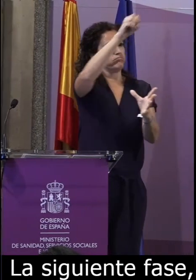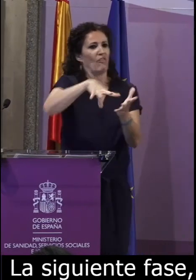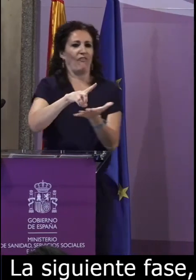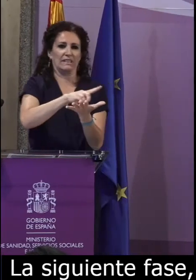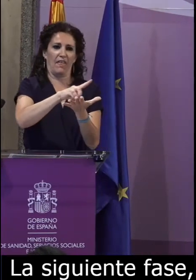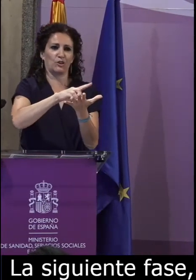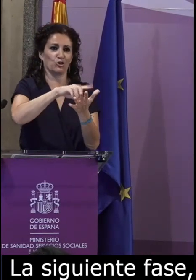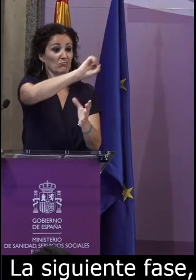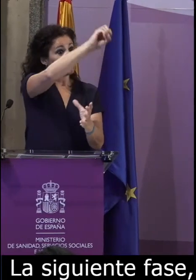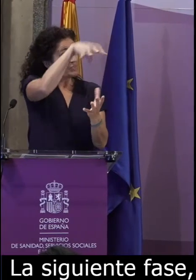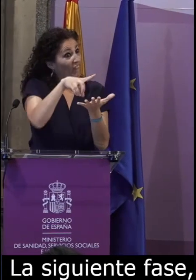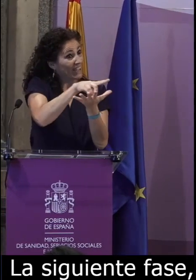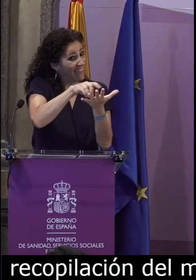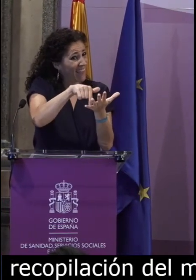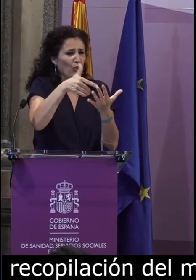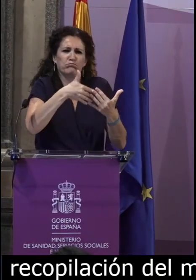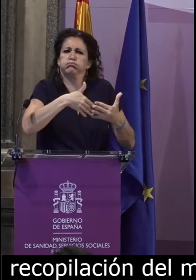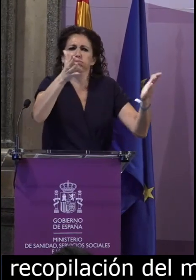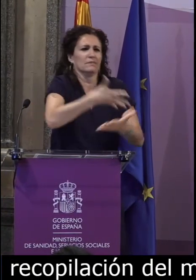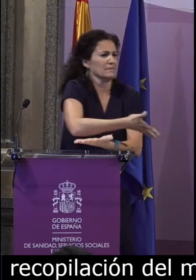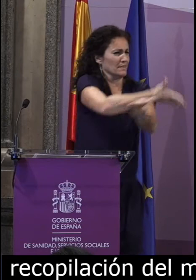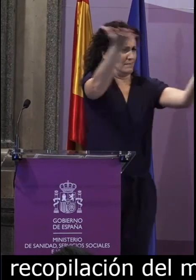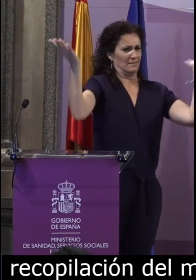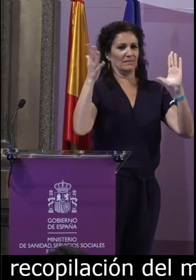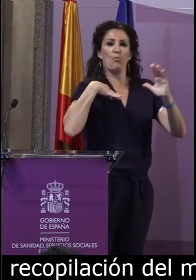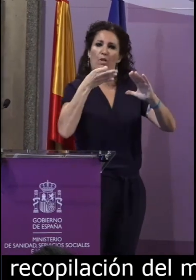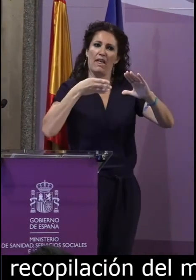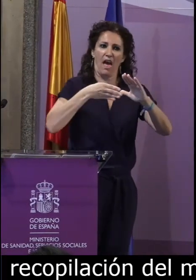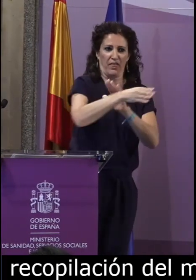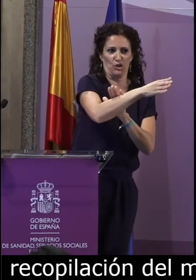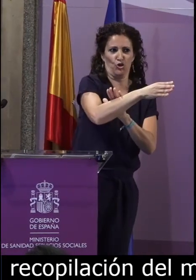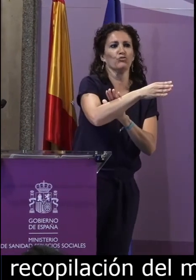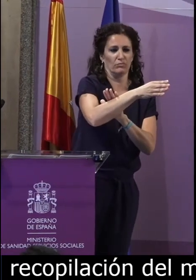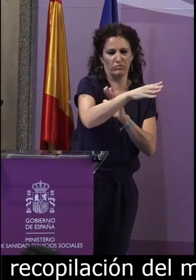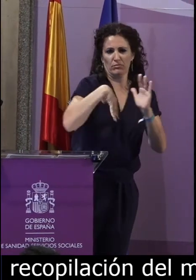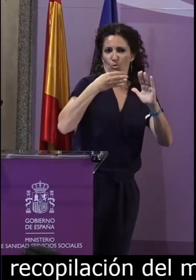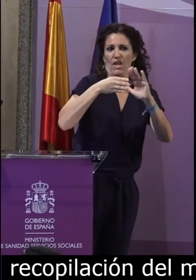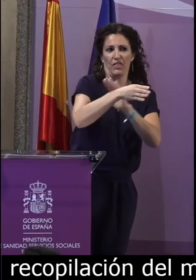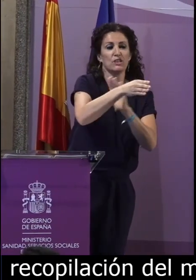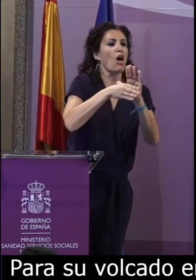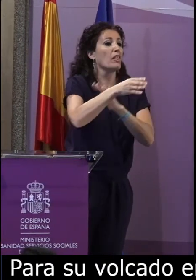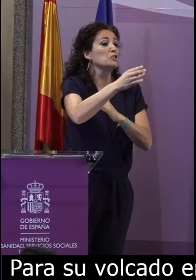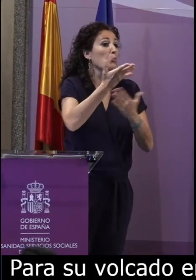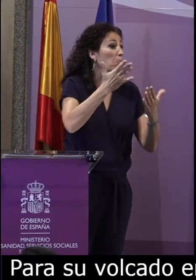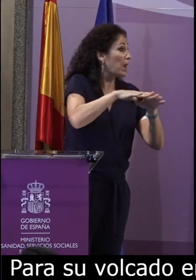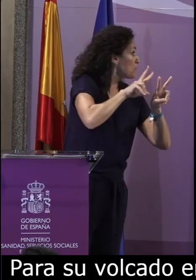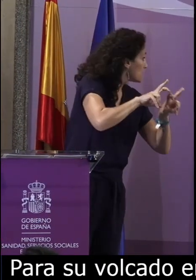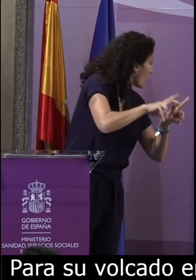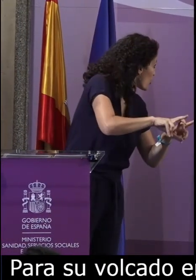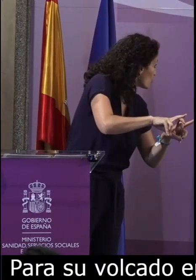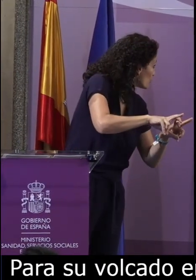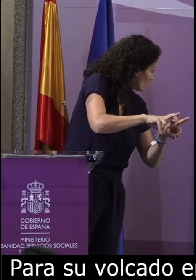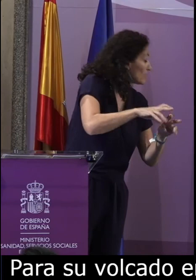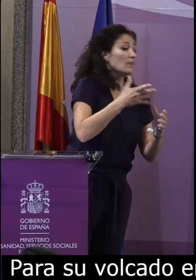para su volcado en una base de datos de uso general para poder acceder